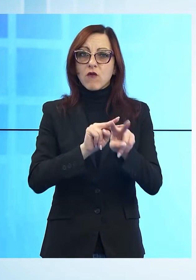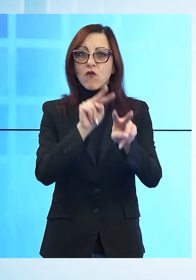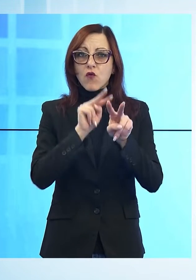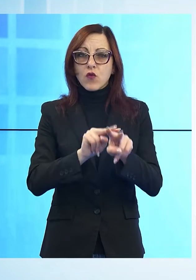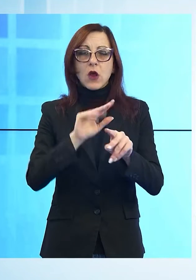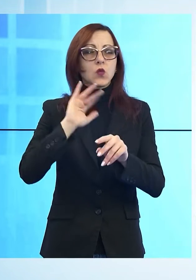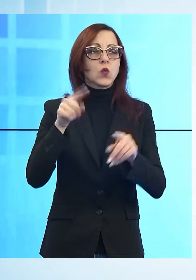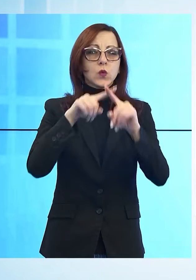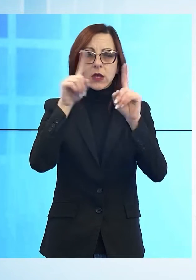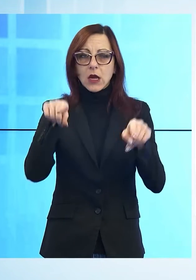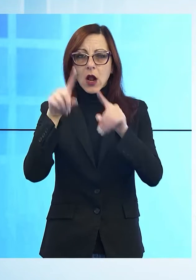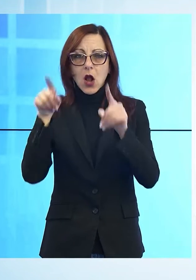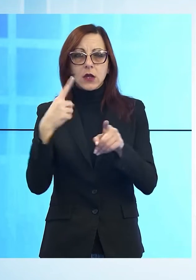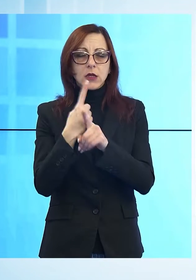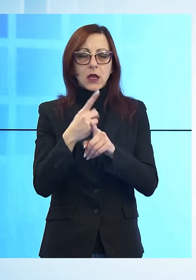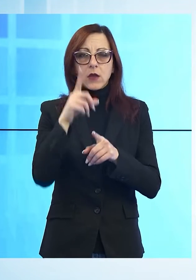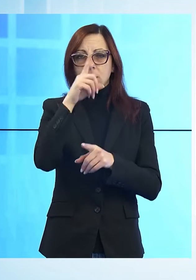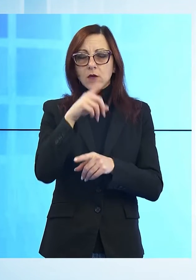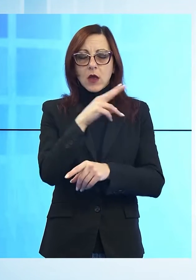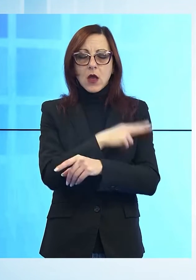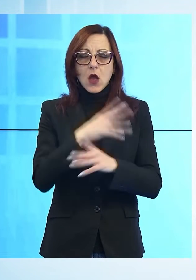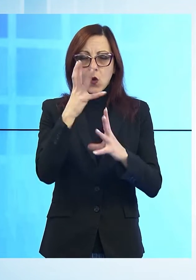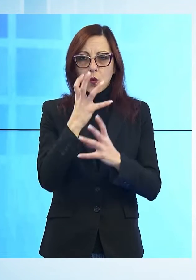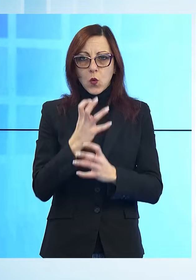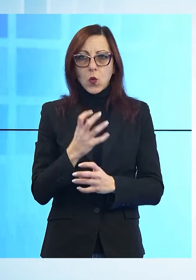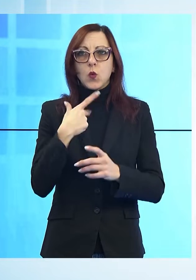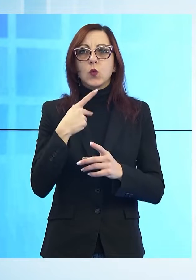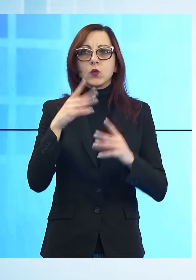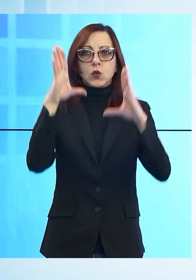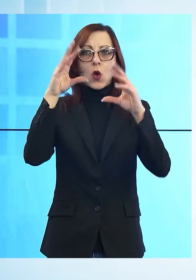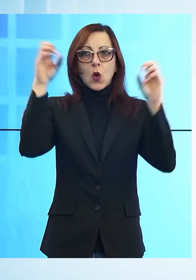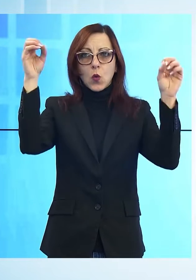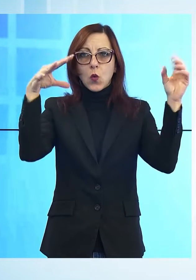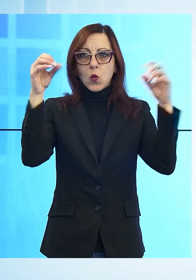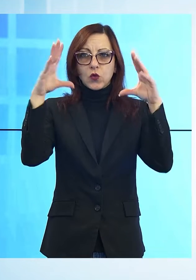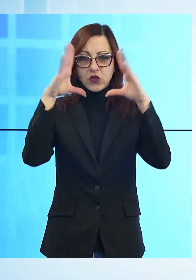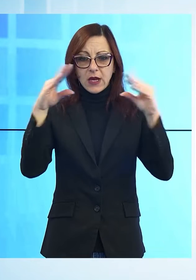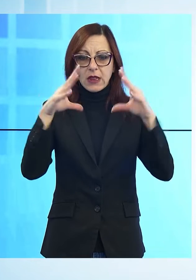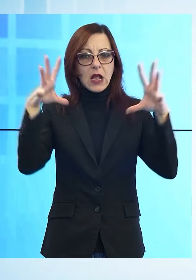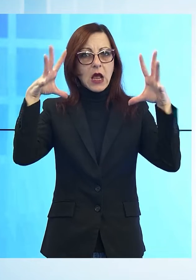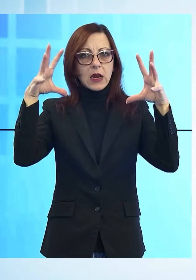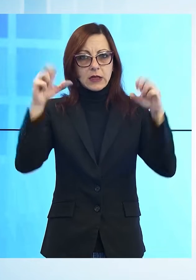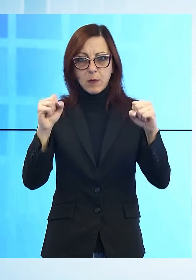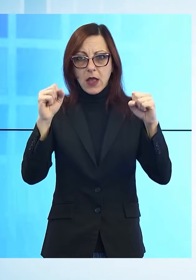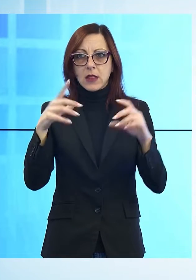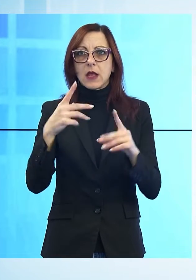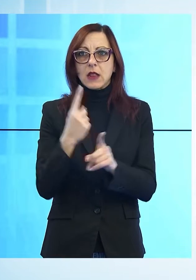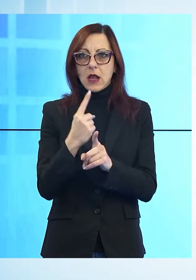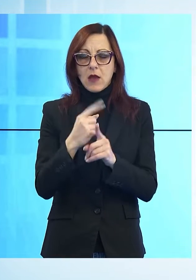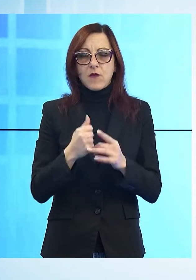commerciali osservino il lutto e che venga spenta l'illuminazione natalizia. Saranno adesso gli accertamenti medici a